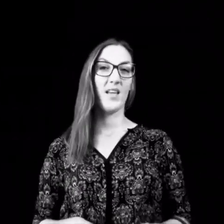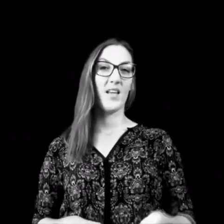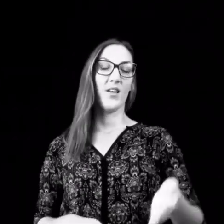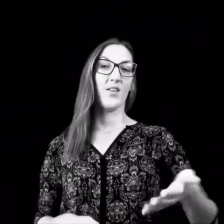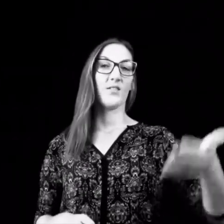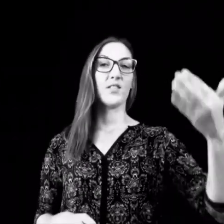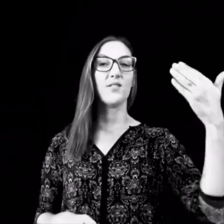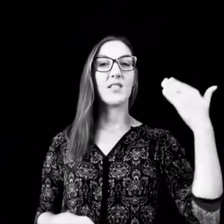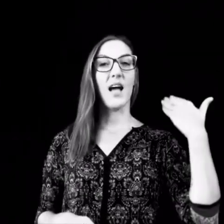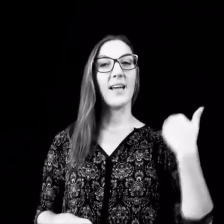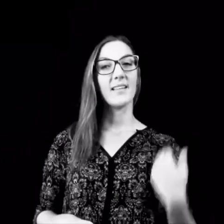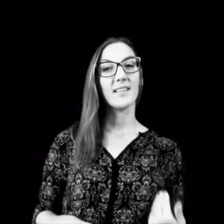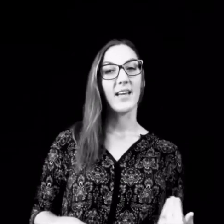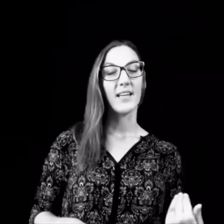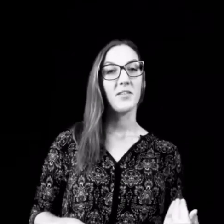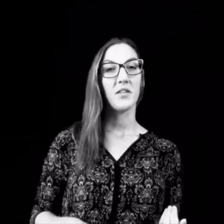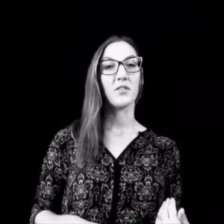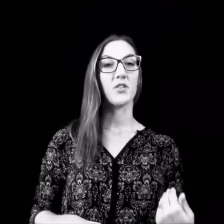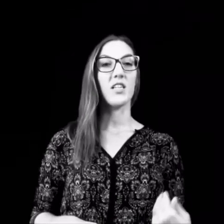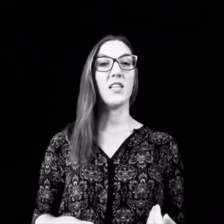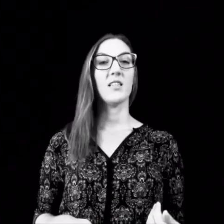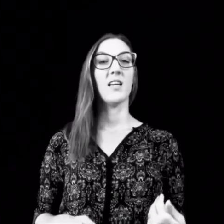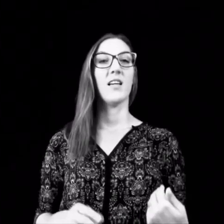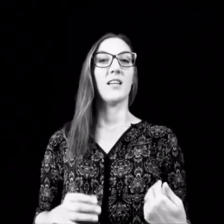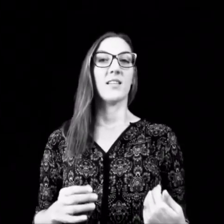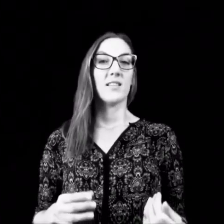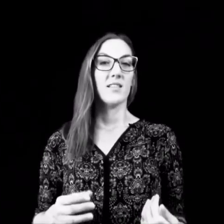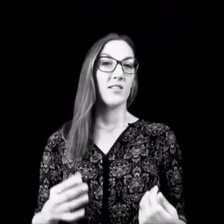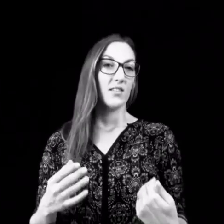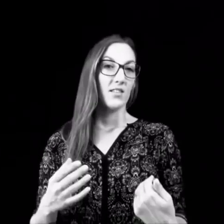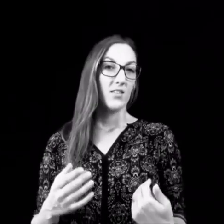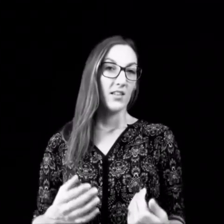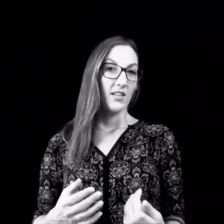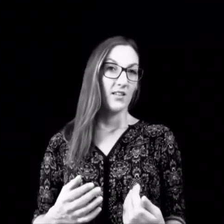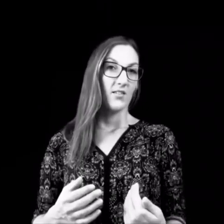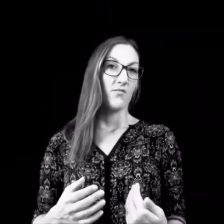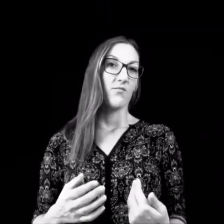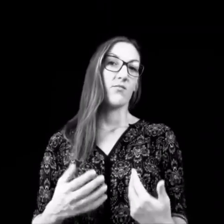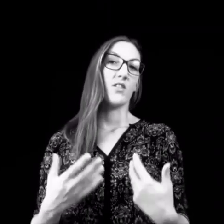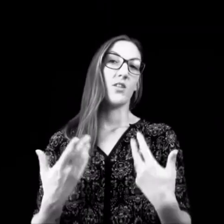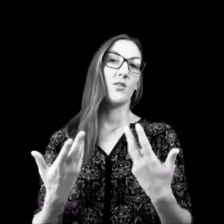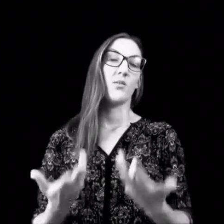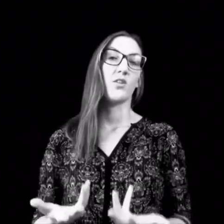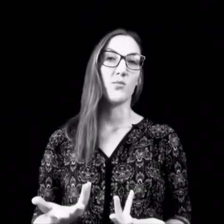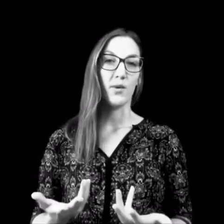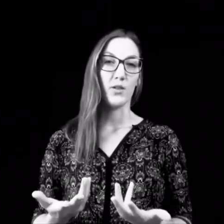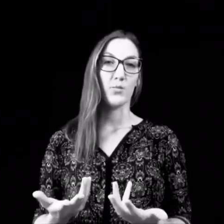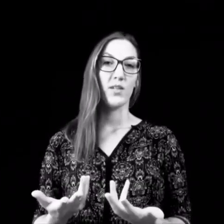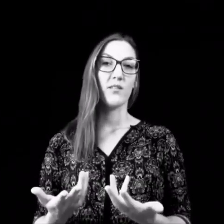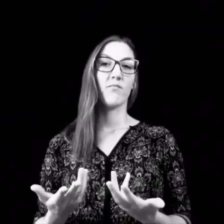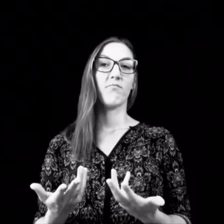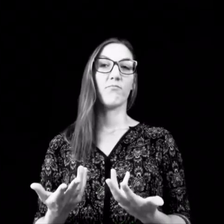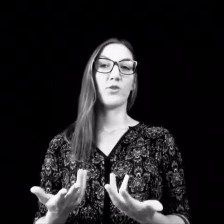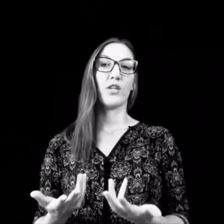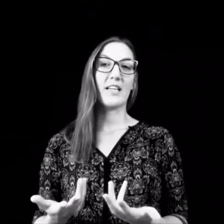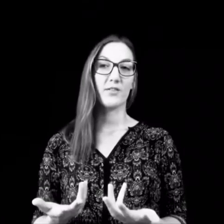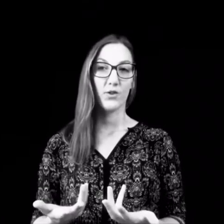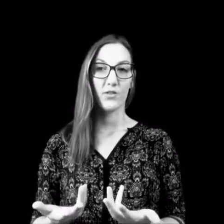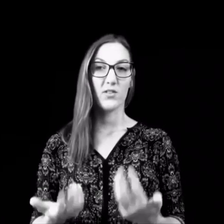Und das, was eigentlich dahinter steht, das sind Dinge, die mich zum Beispiel stressen können. sind